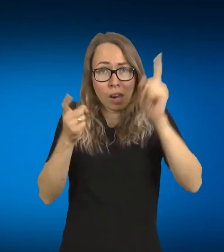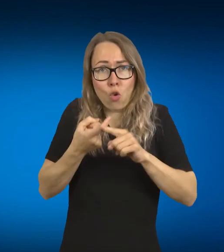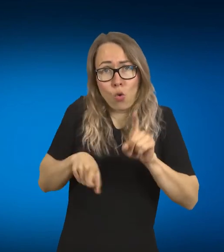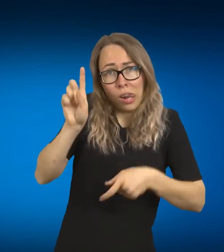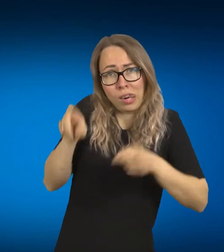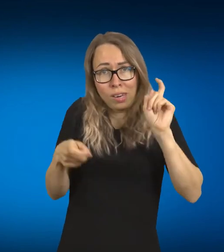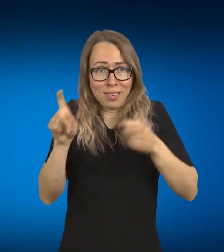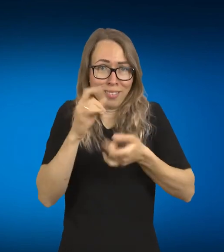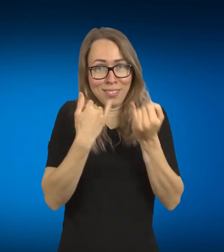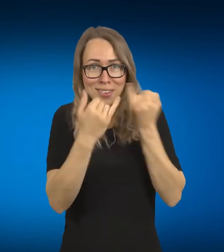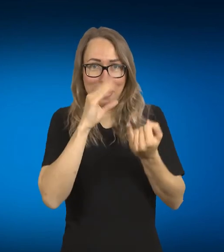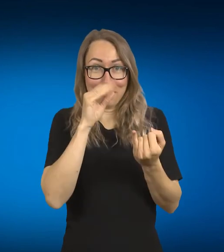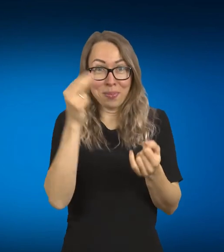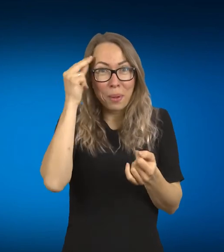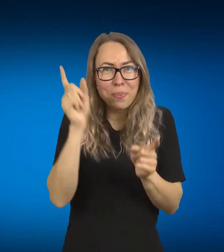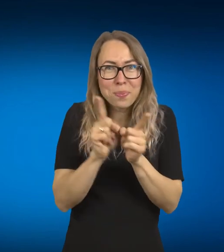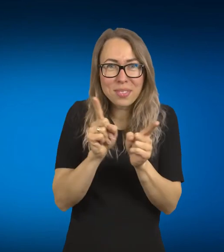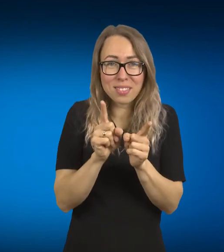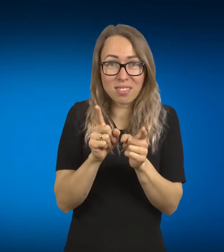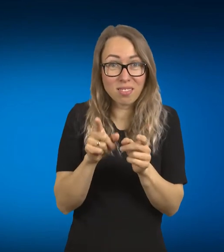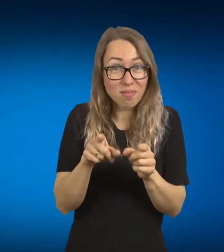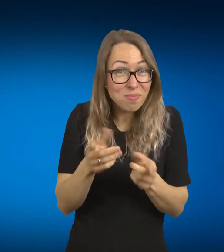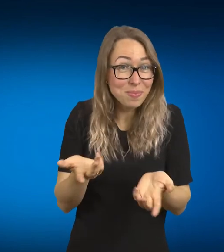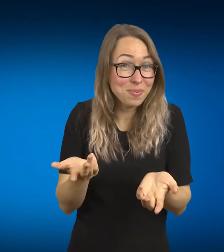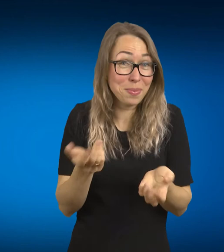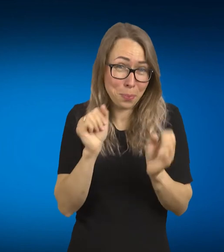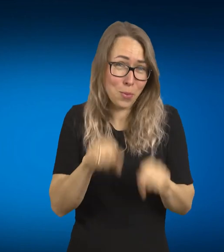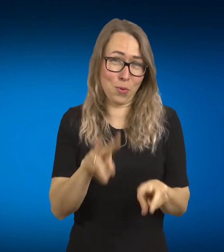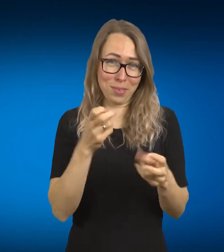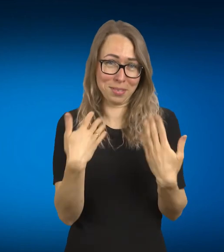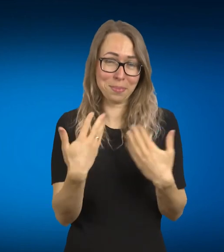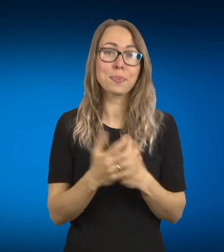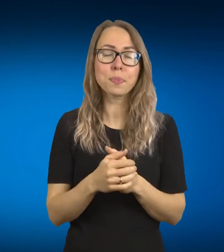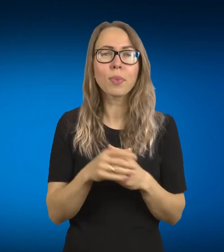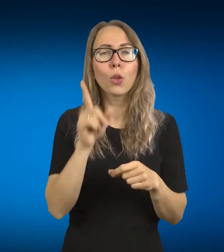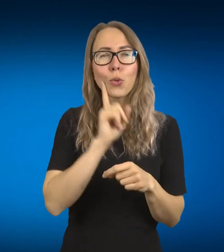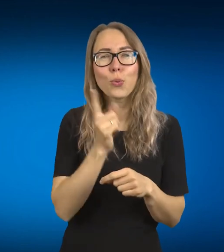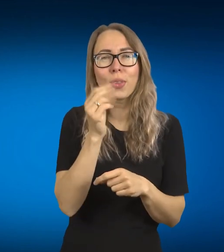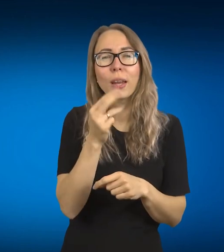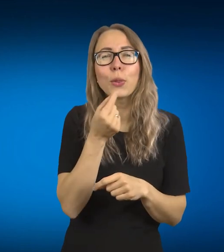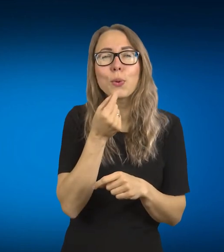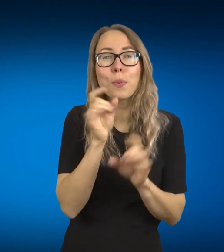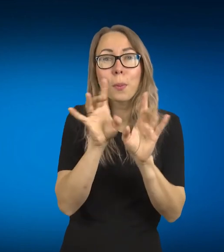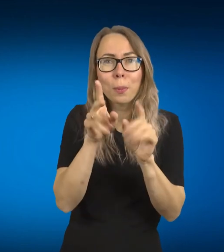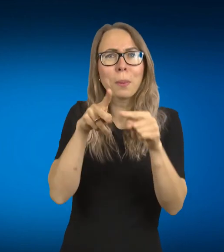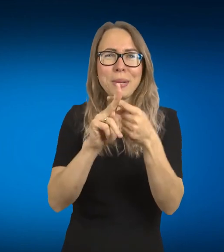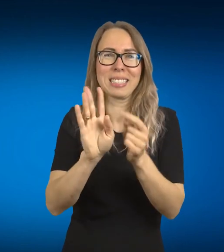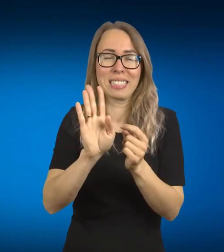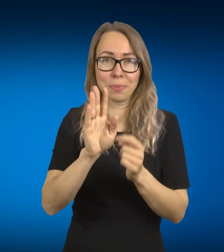vat, tada labai narėjau irgi pakomentuoti, bet nepertraukinėjau tavęs, kai čia turbūt mes lietuviai turim šitą problemą, kai sakai,